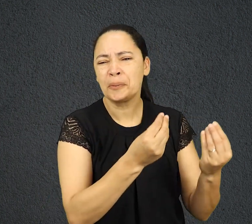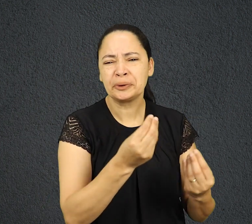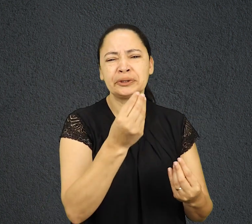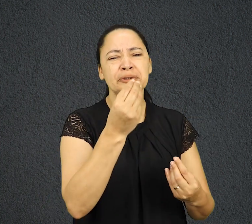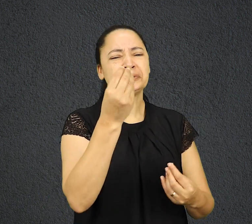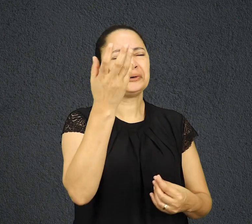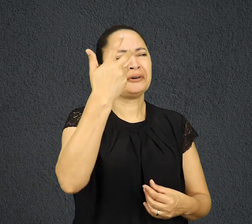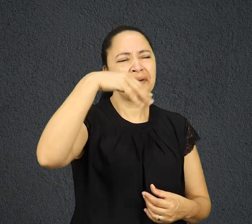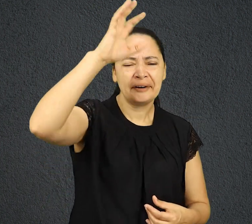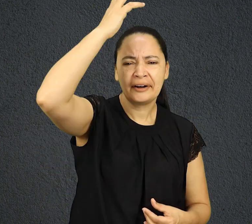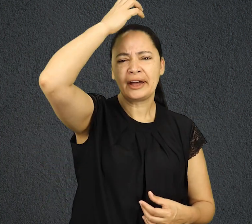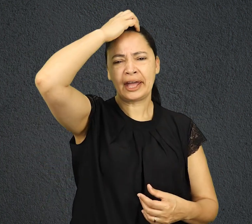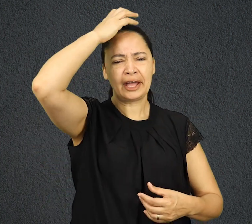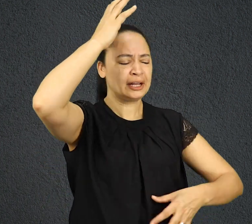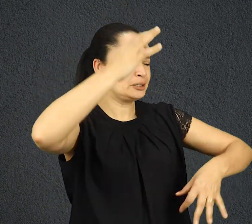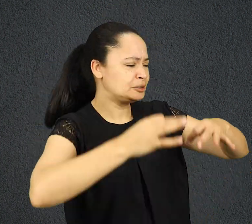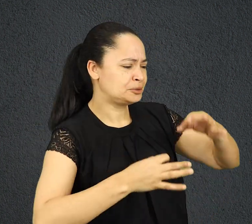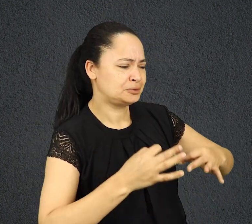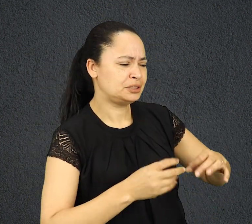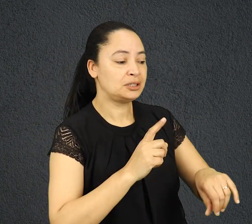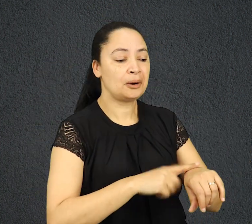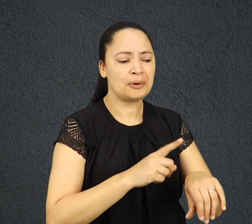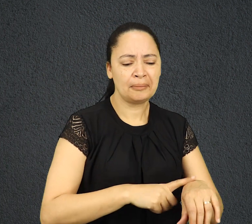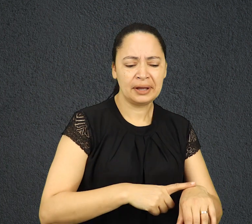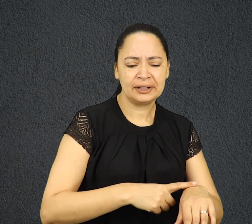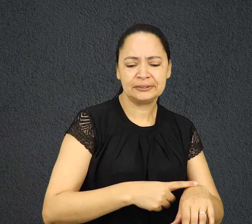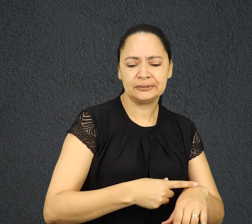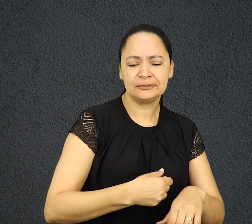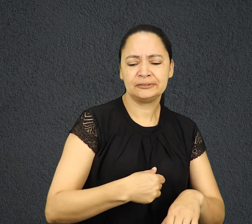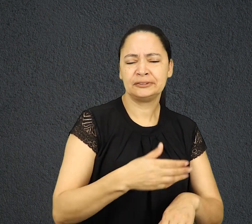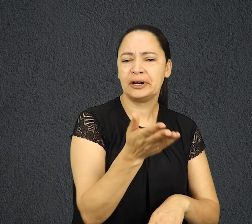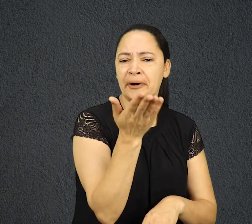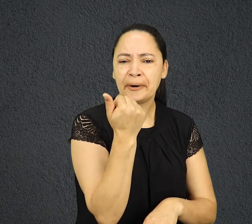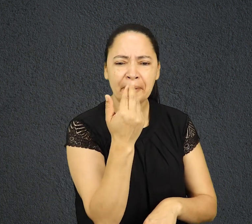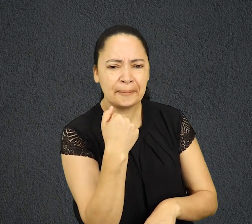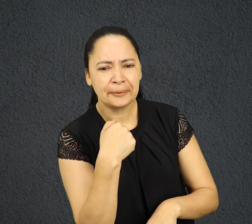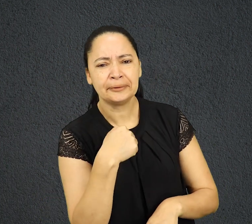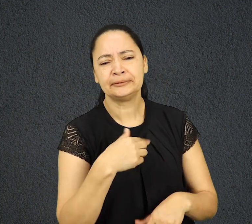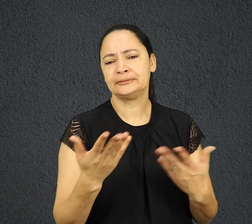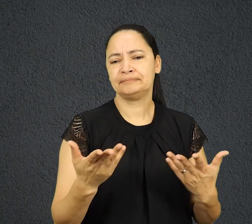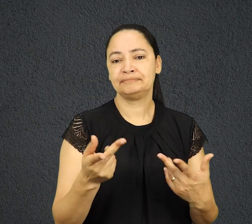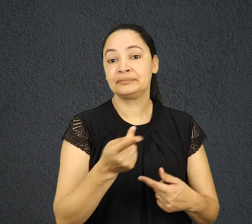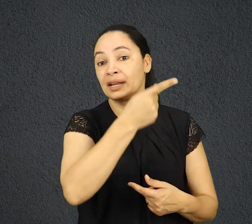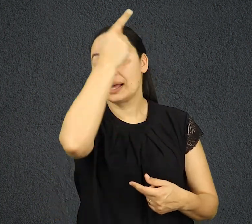sinagogas, nos tribunais ou mesmo nas refeições eram muito comuns. Os rabinos